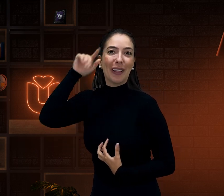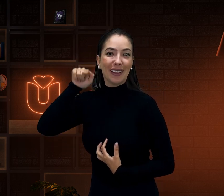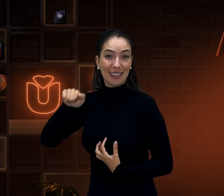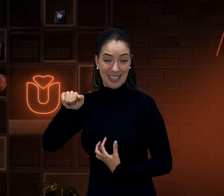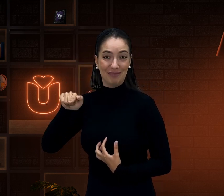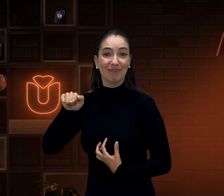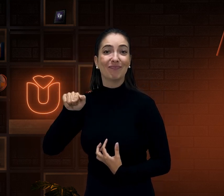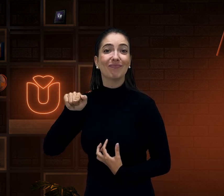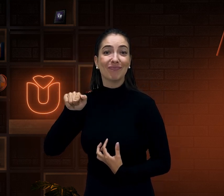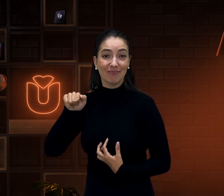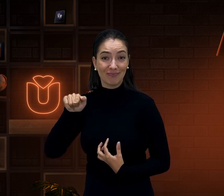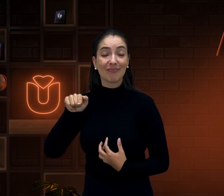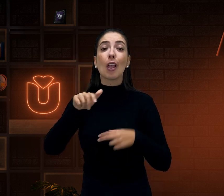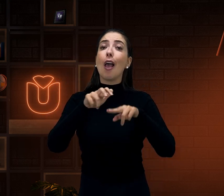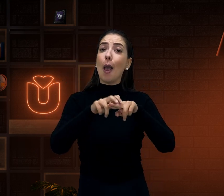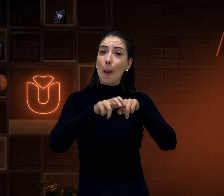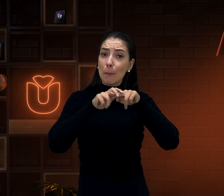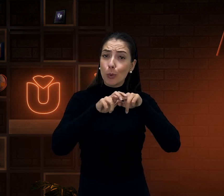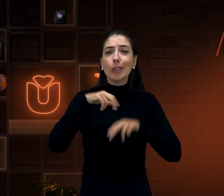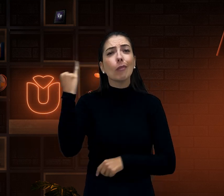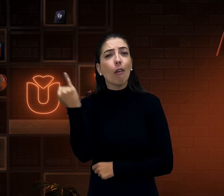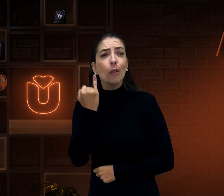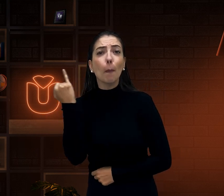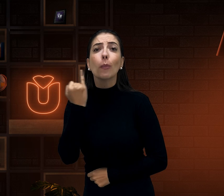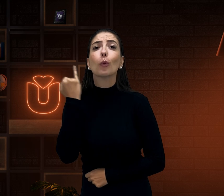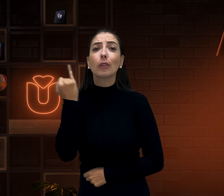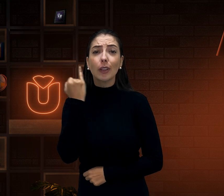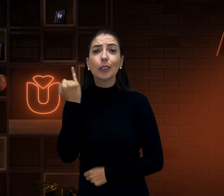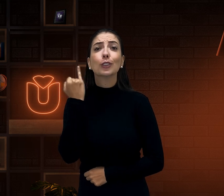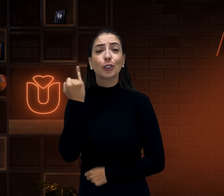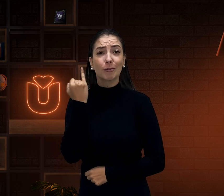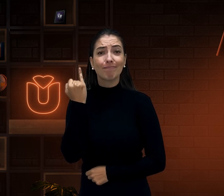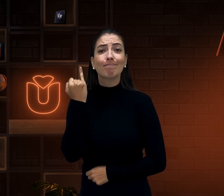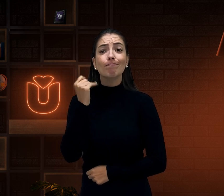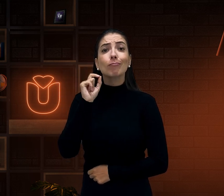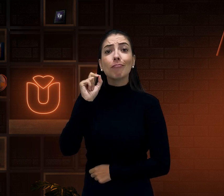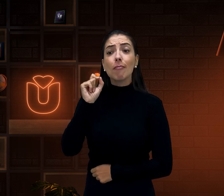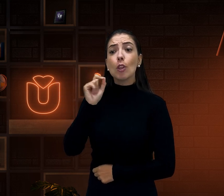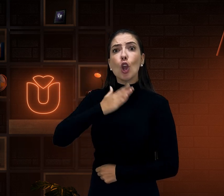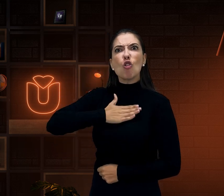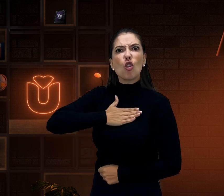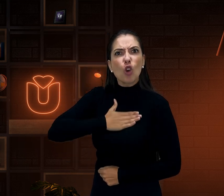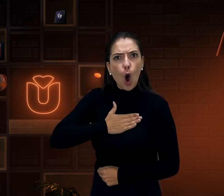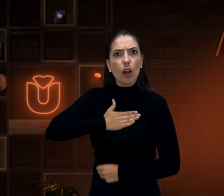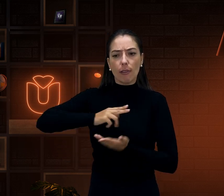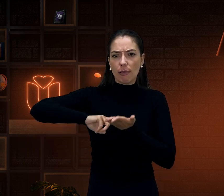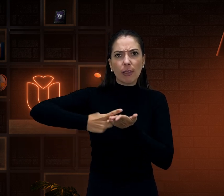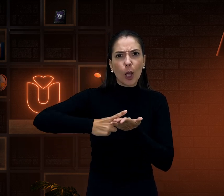e entendem claramente o que está sendo sinalizado. Por isso é muito importante que quem